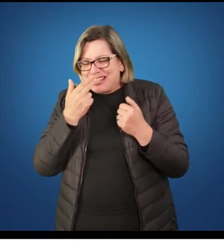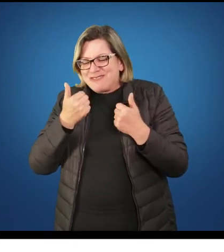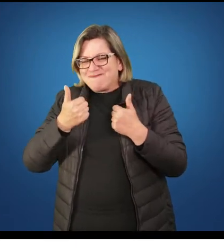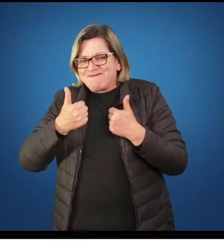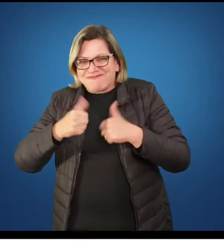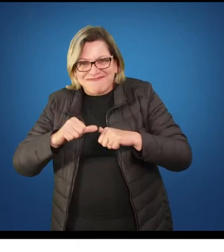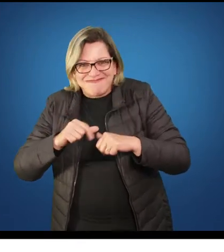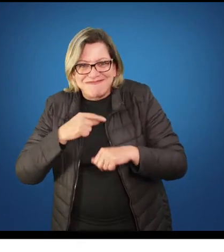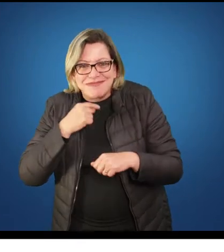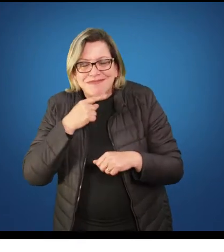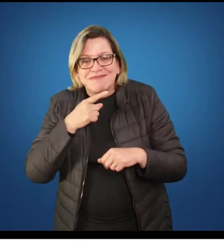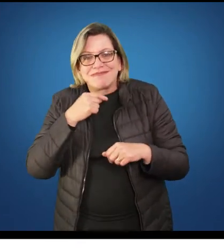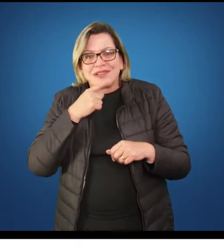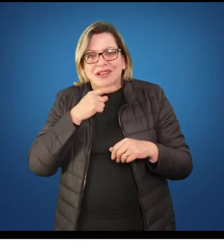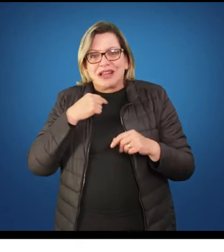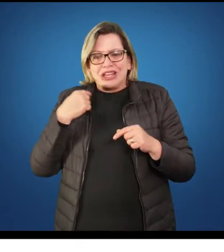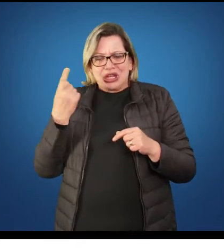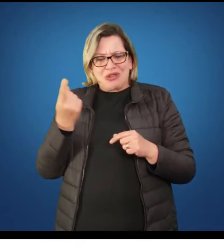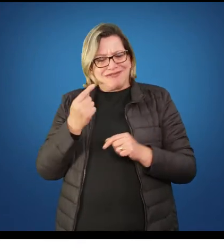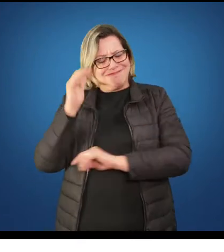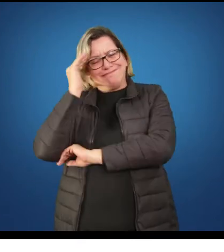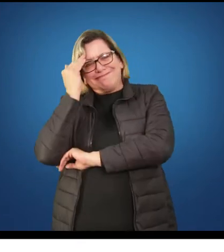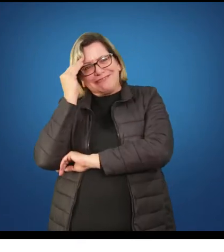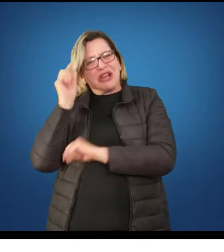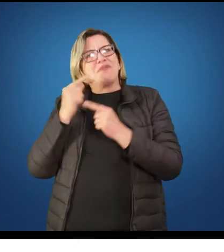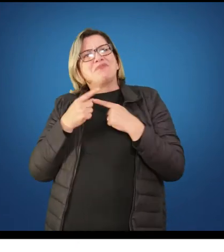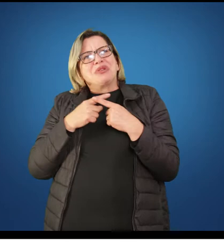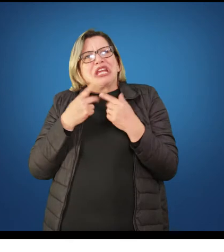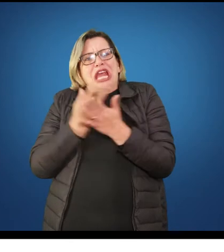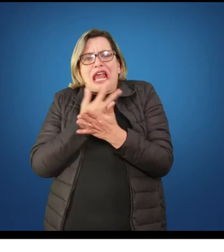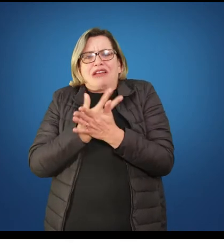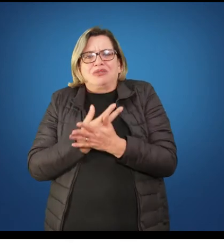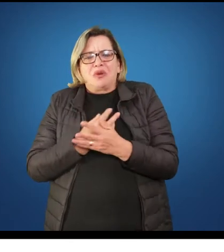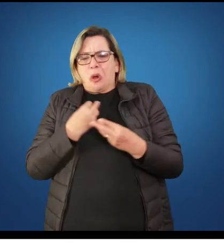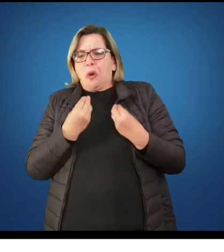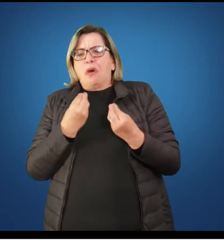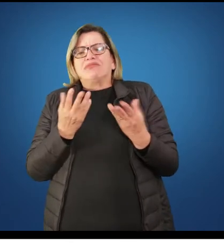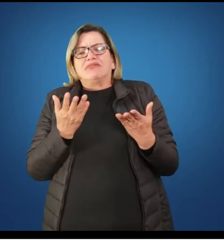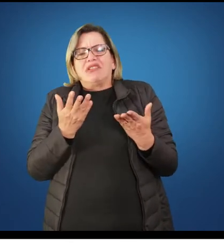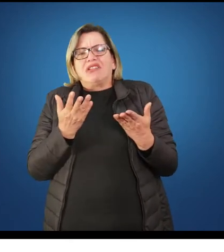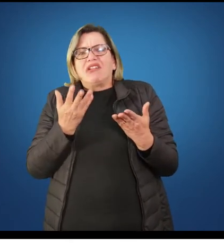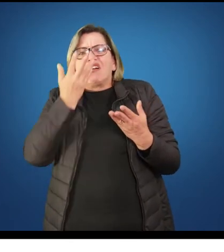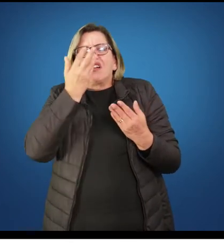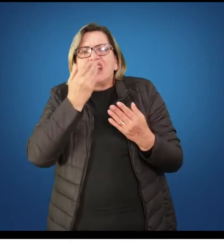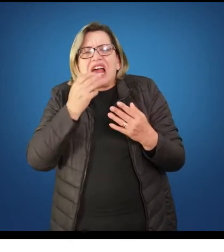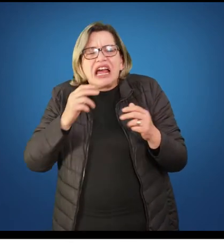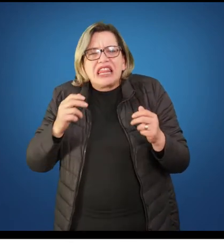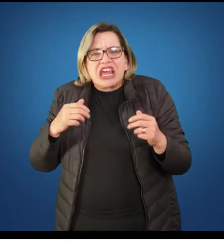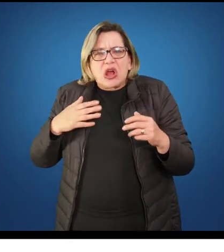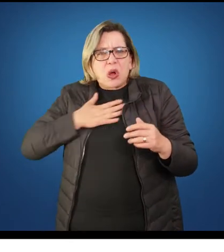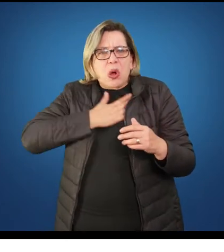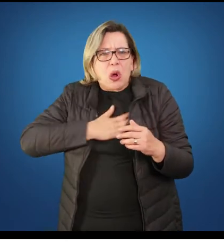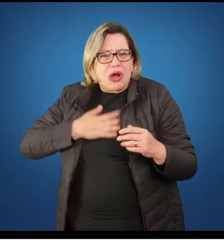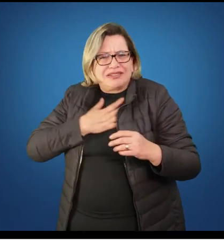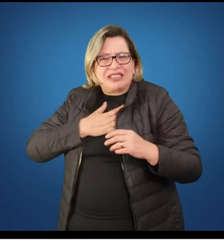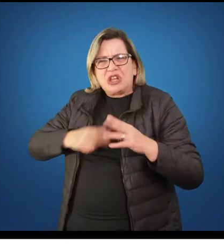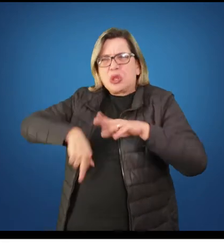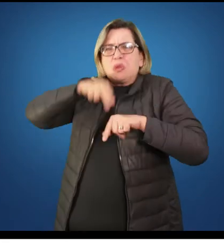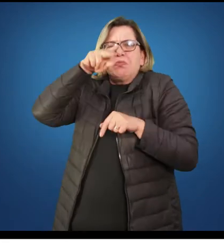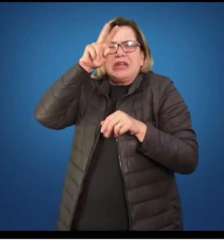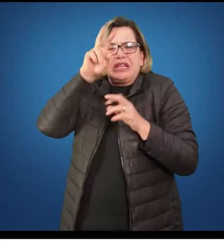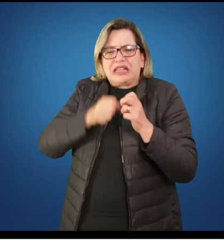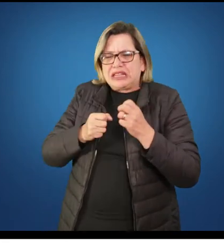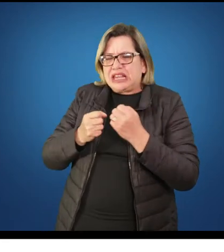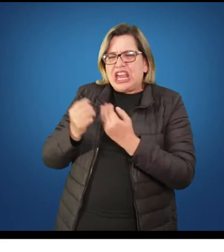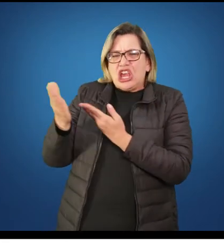qualquer foto que seja, ou de um adolescente, se a gente perguntar o que está acontecendo nessa foto. Por exemplo, uma foto